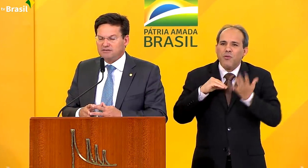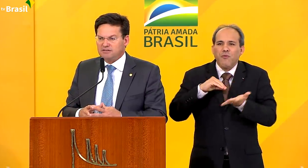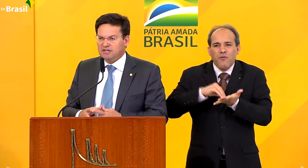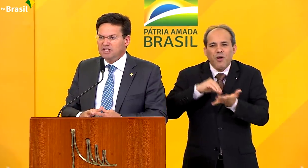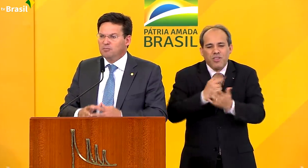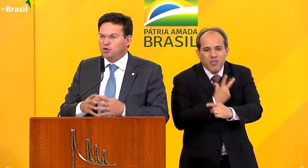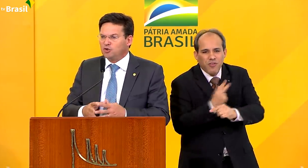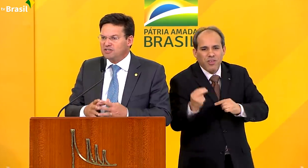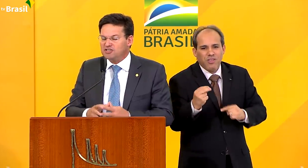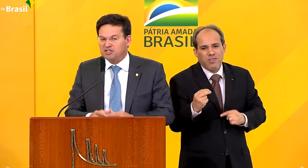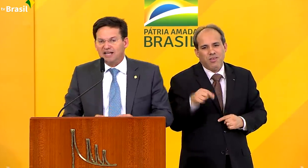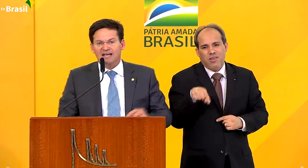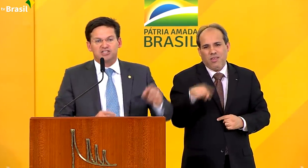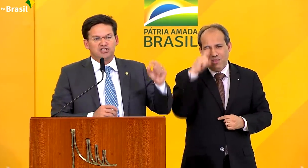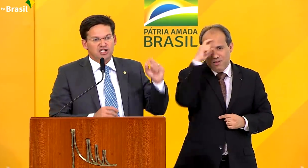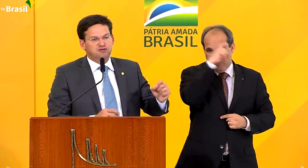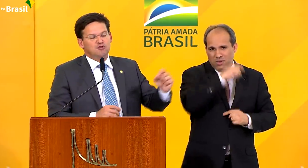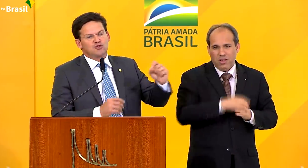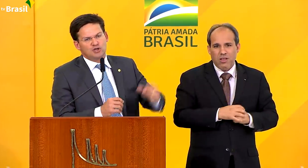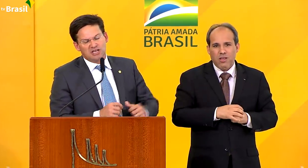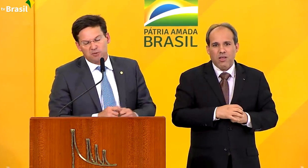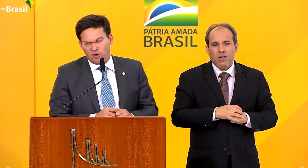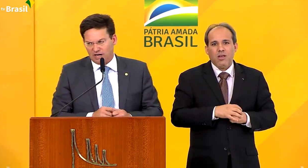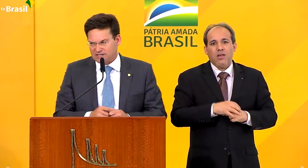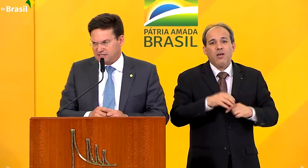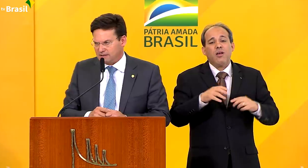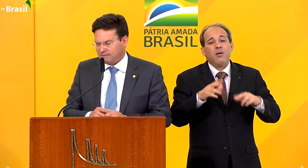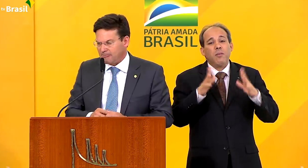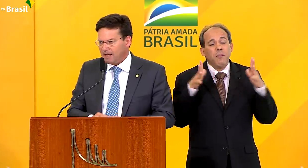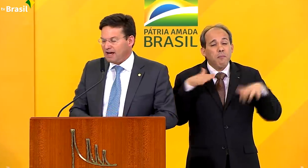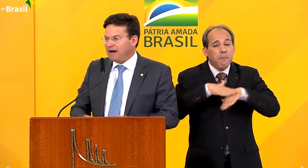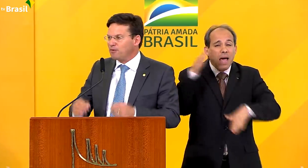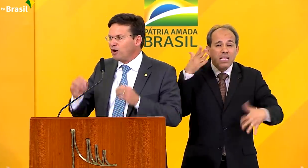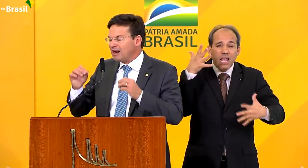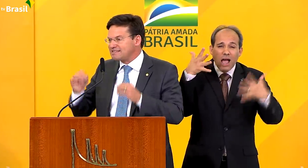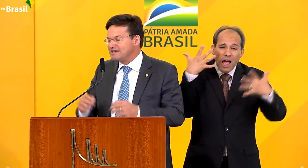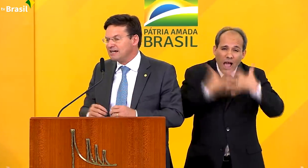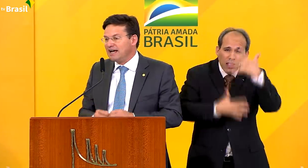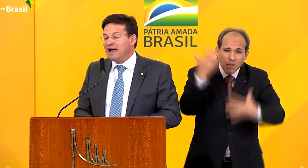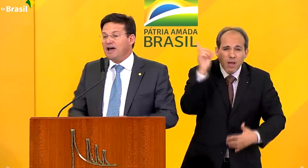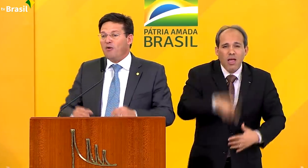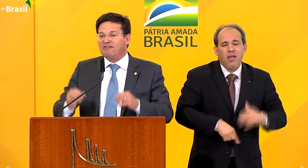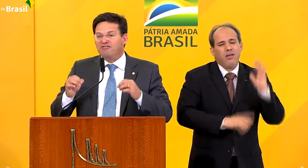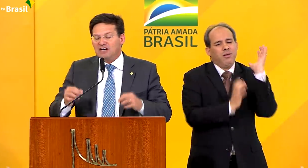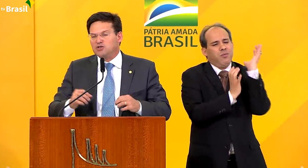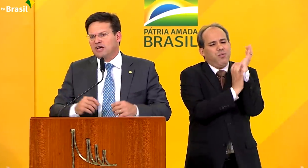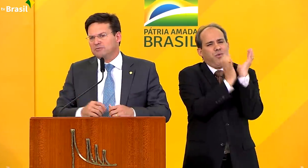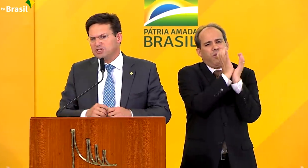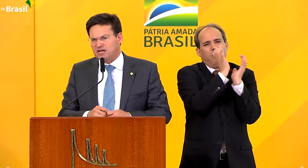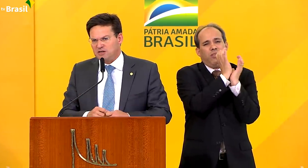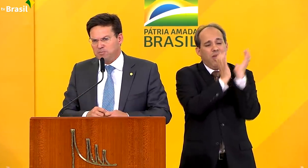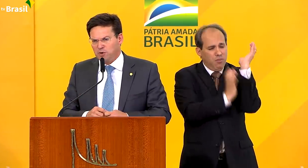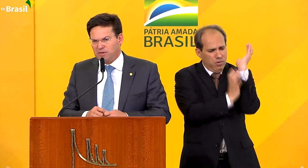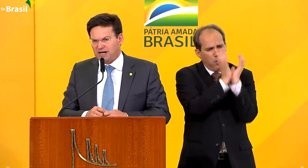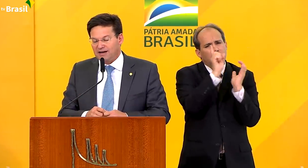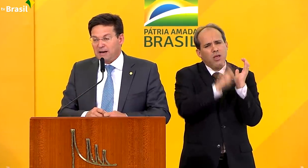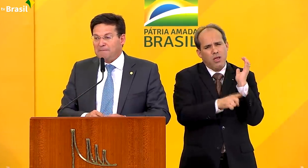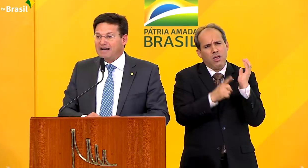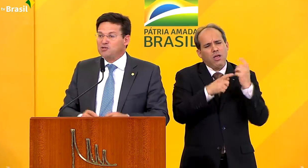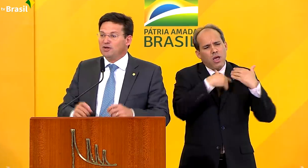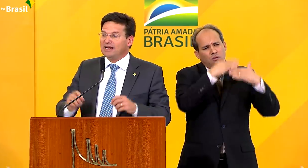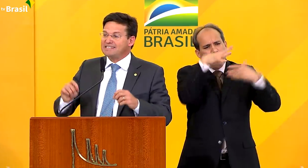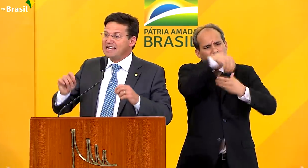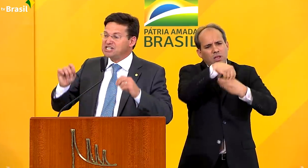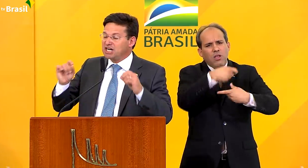dificuldades e muito disso está nas disfunções da burocracia. A burocracia é um avanço da administração pública,